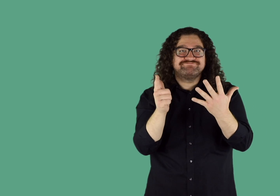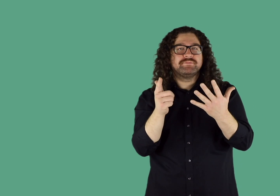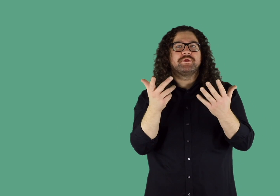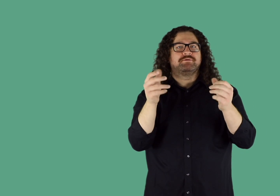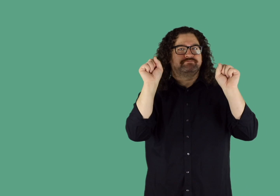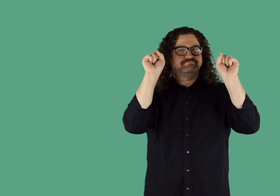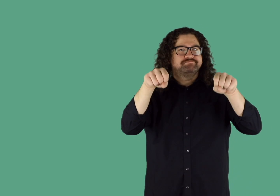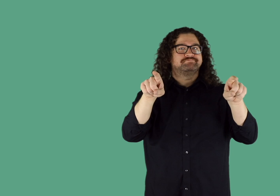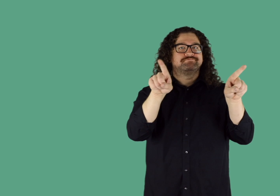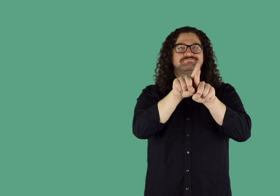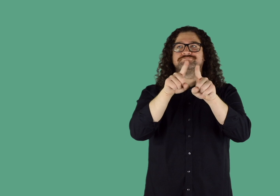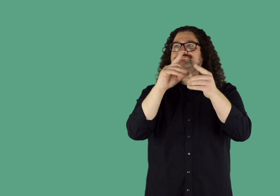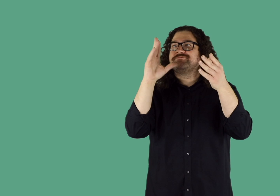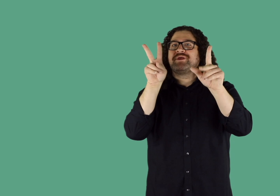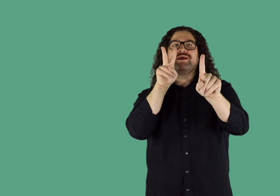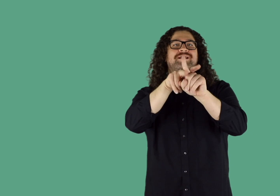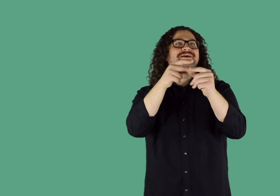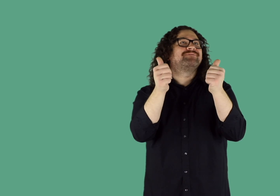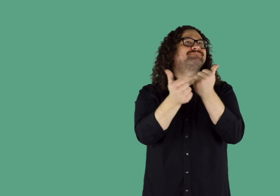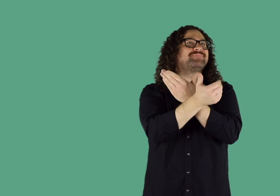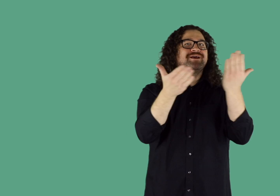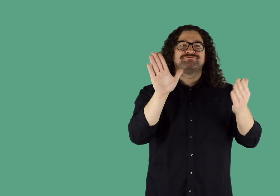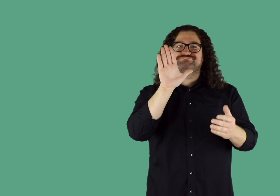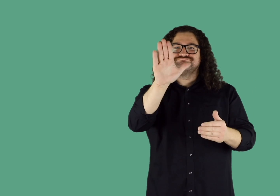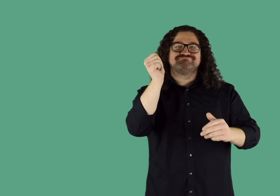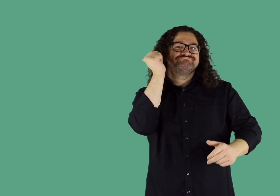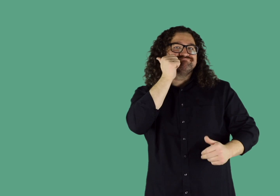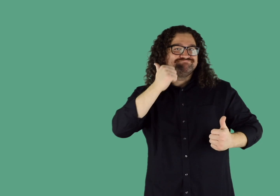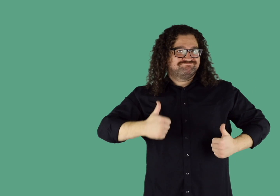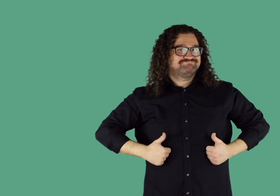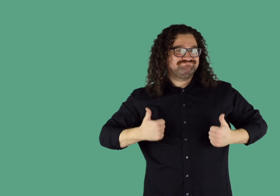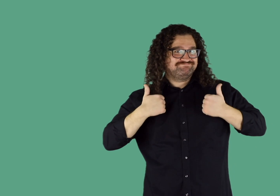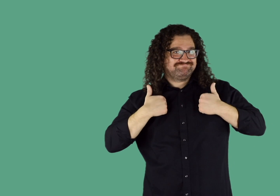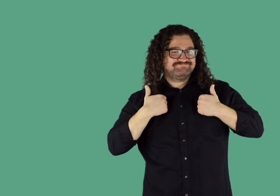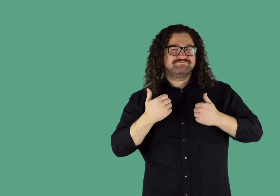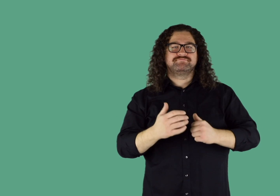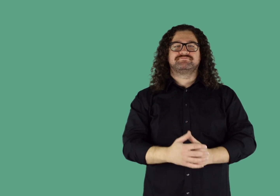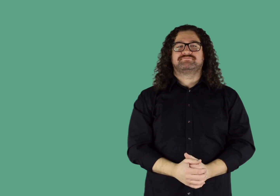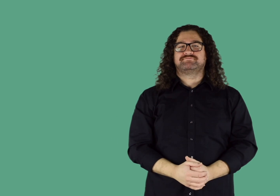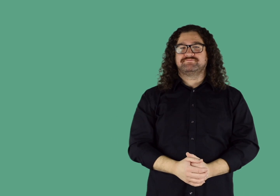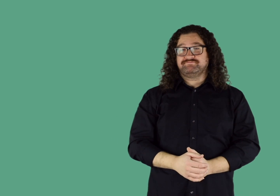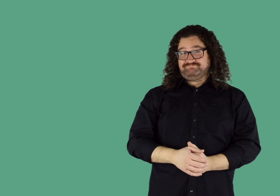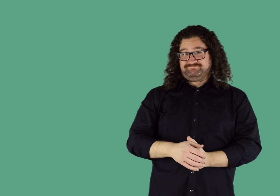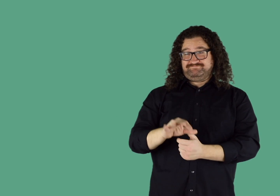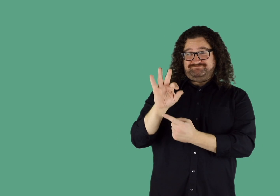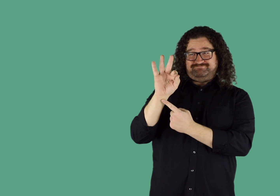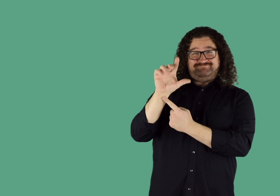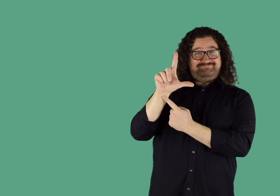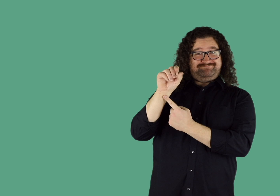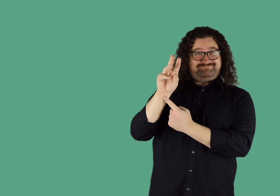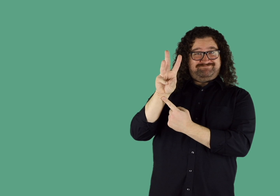Estás contando algo de tu niñez, pensando en cosas que son